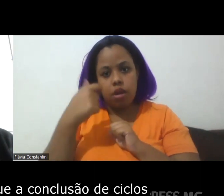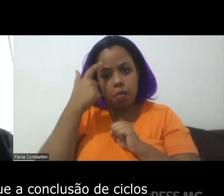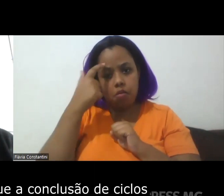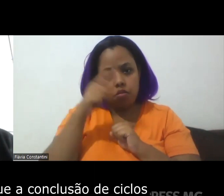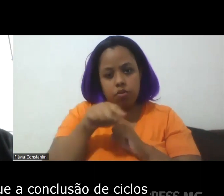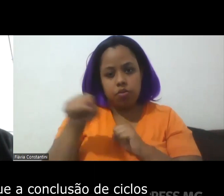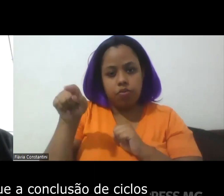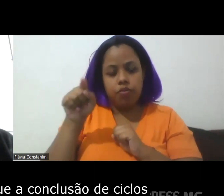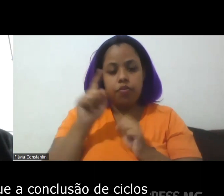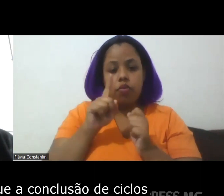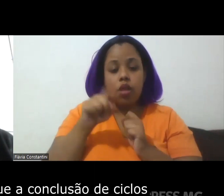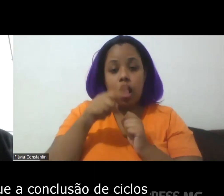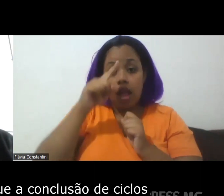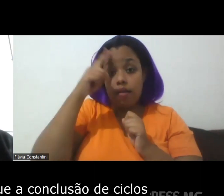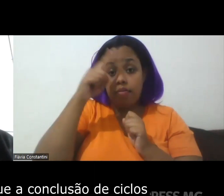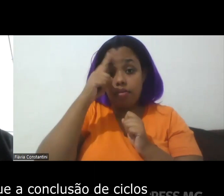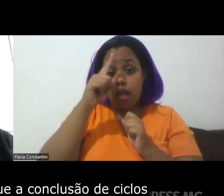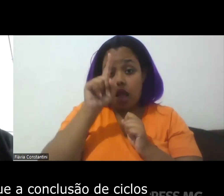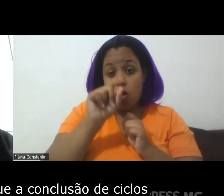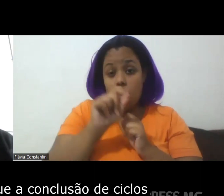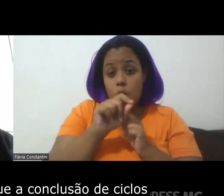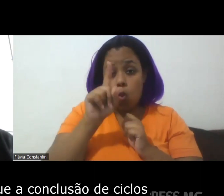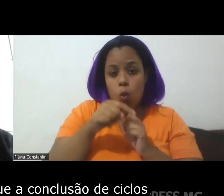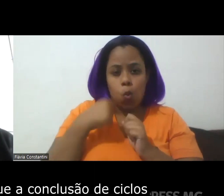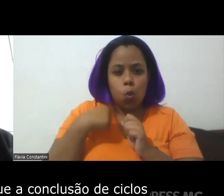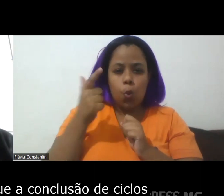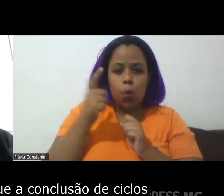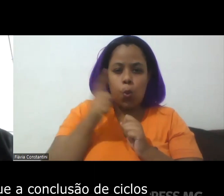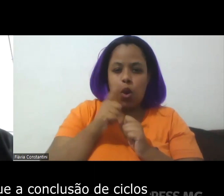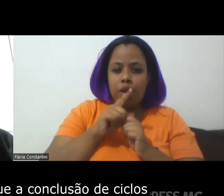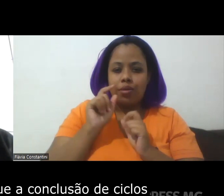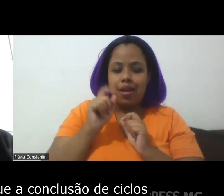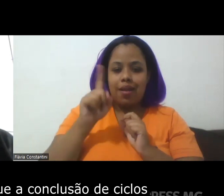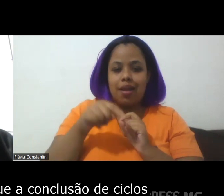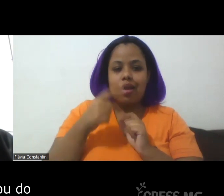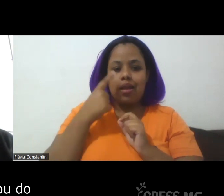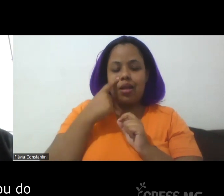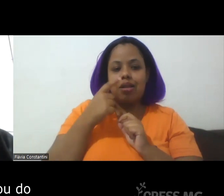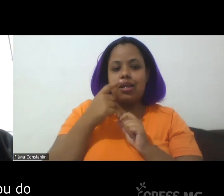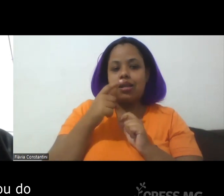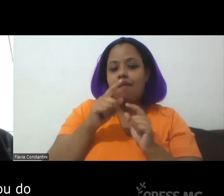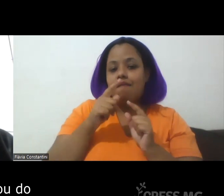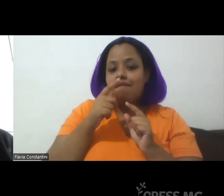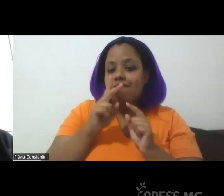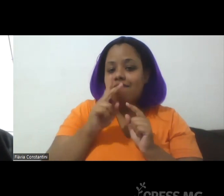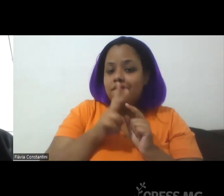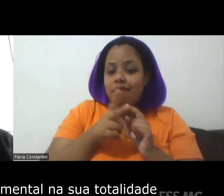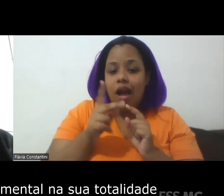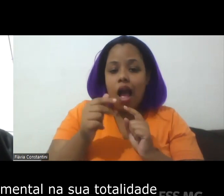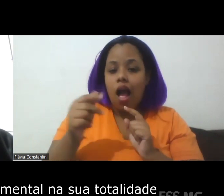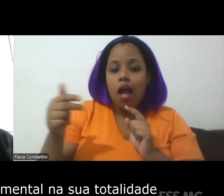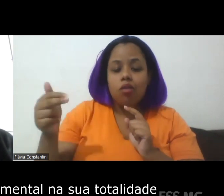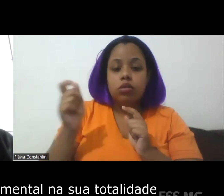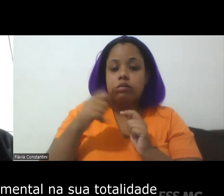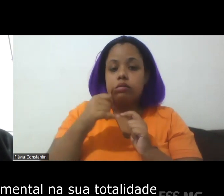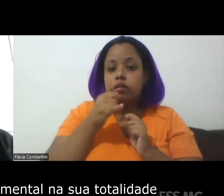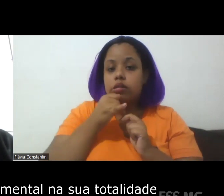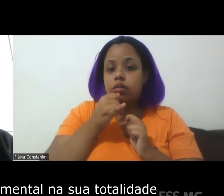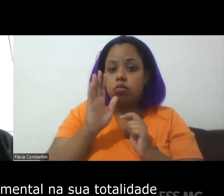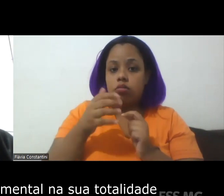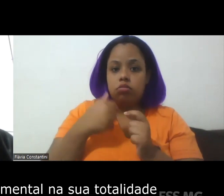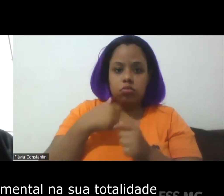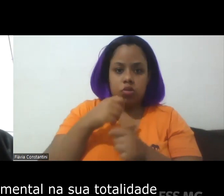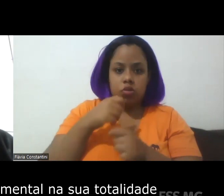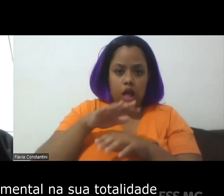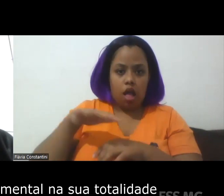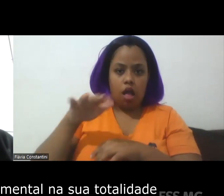dando a ideia de que a conclusão de ciclos ou do próprio ensino fundamental